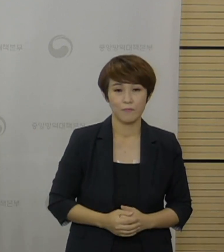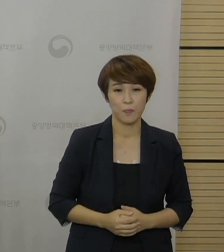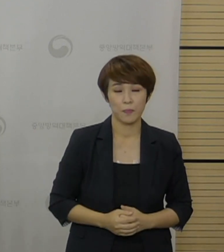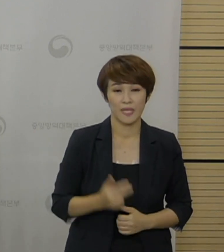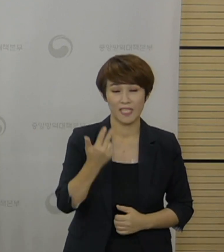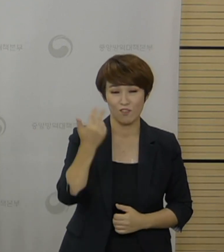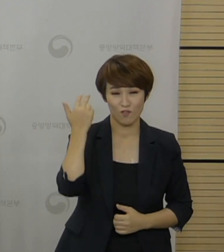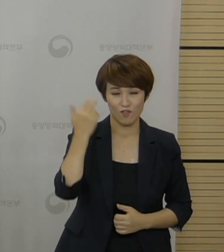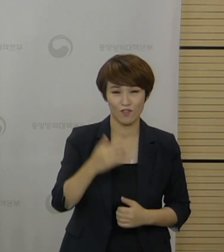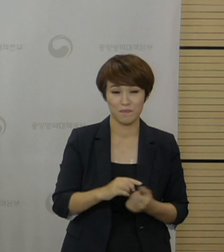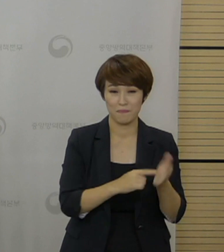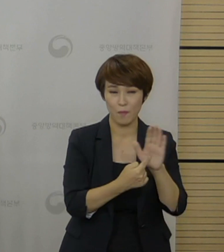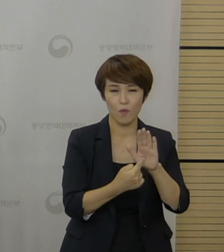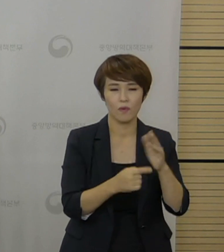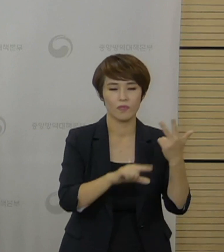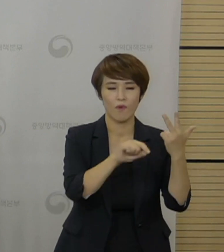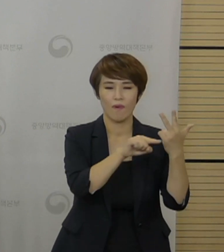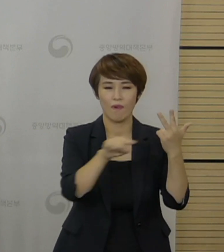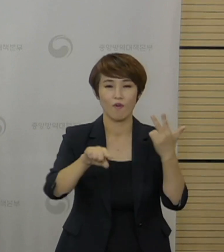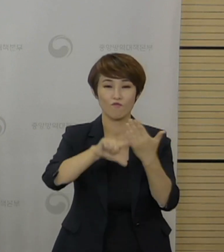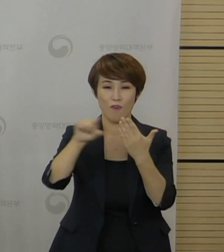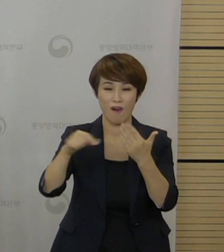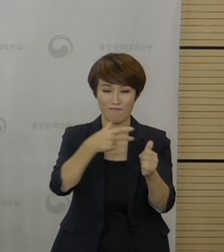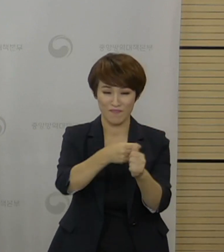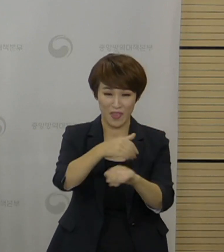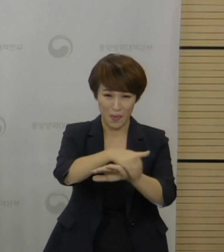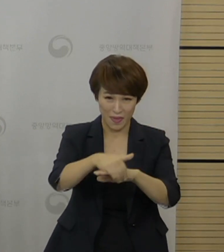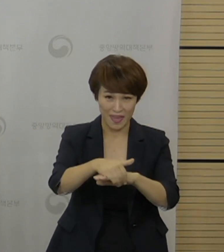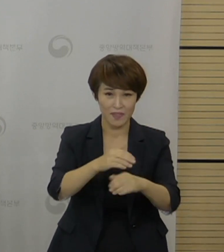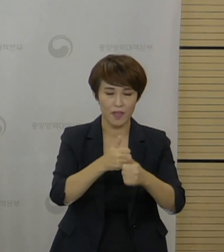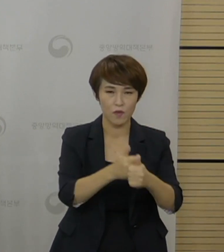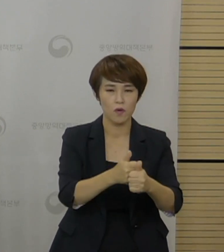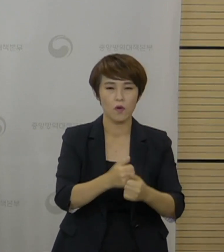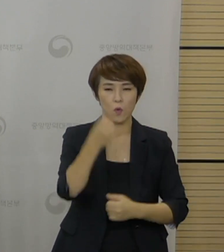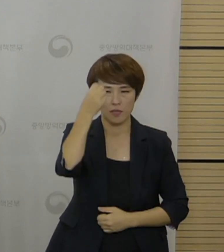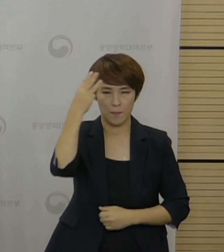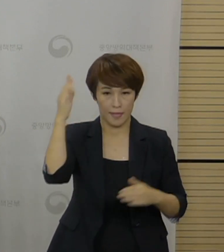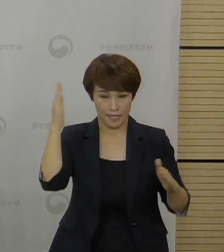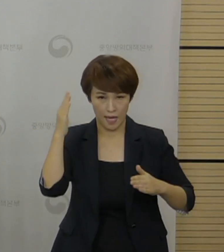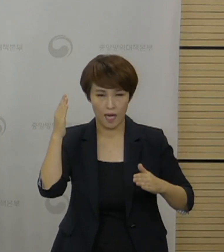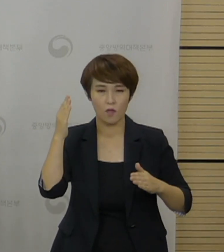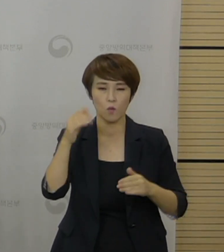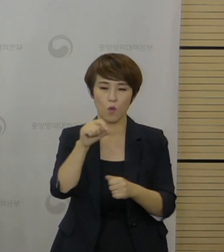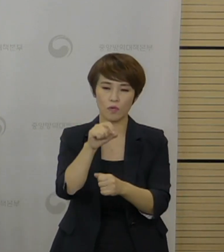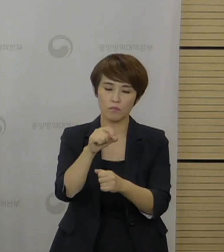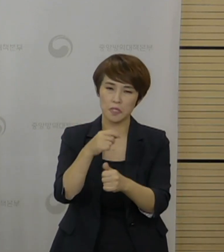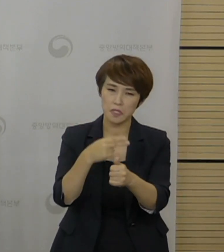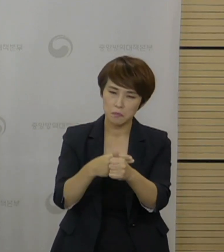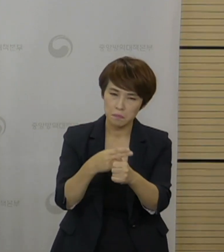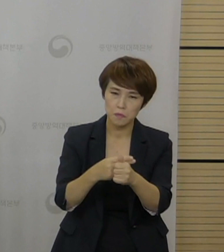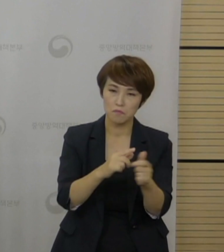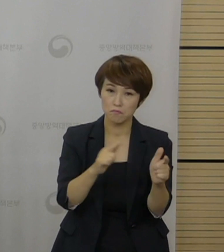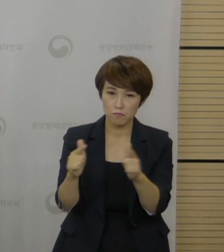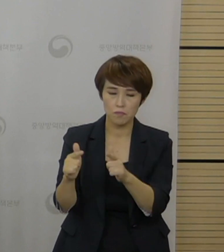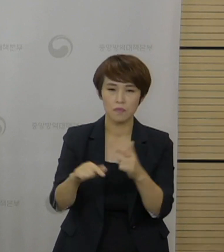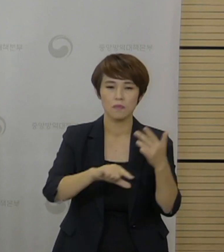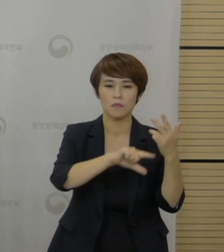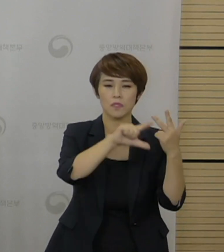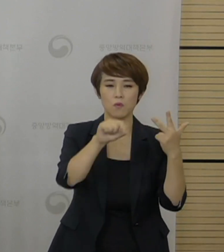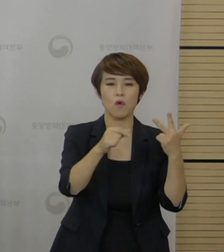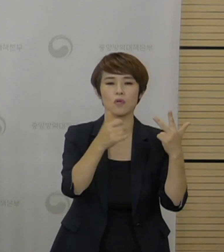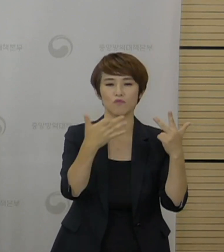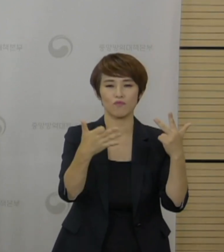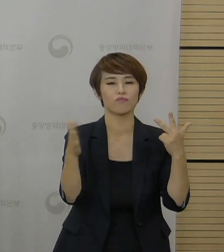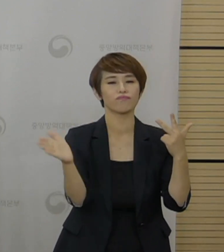3분기 시행 계획에 따라서 고3 학생이나 고등학교 교직원 등에 대한 접종은 7월 19일 주부터 시작하는 일정으로